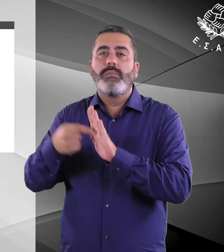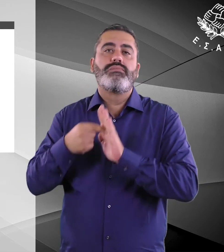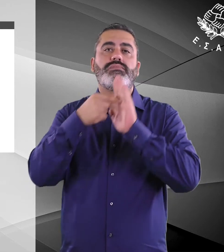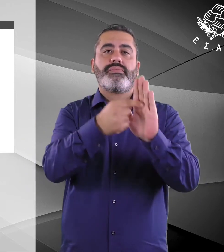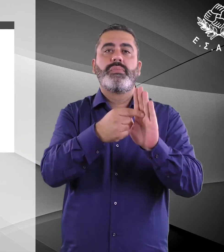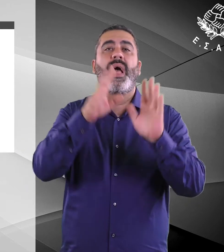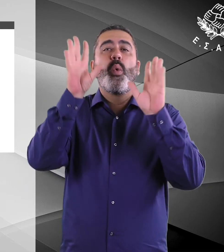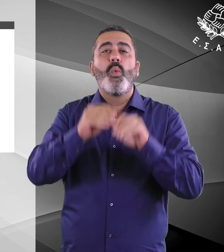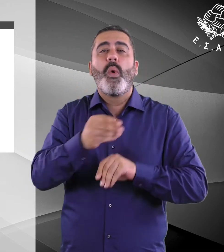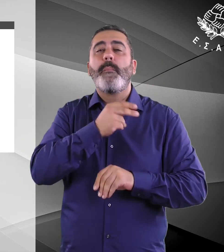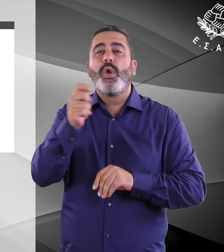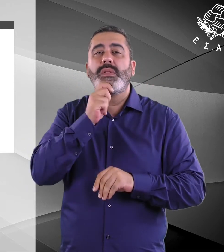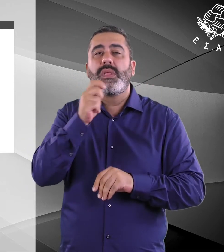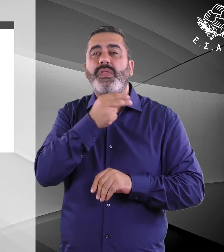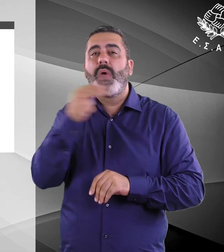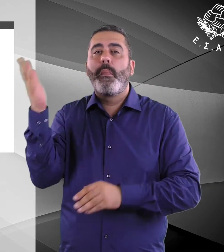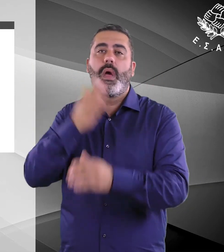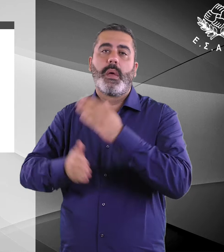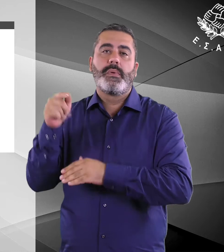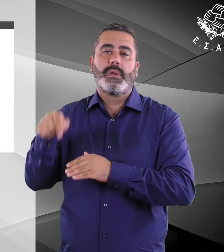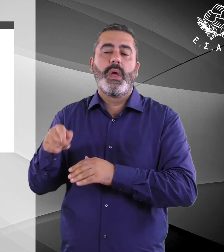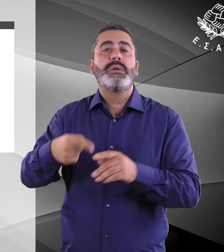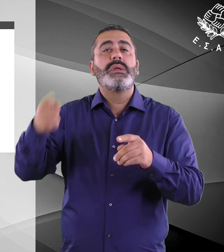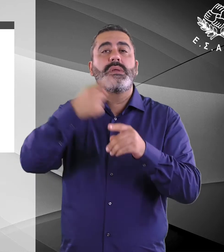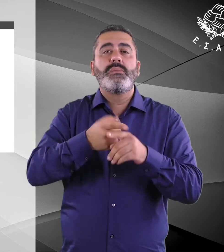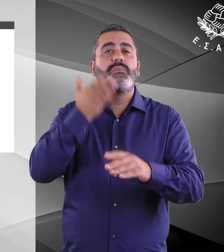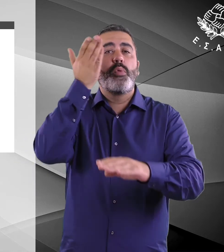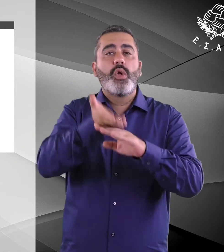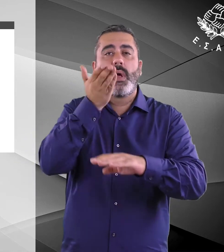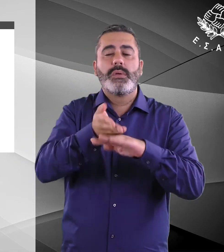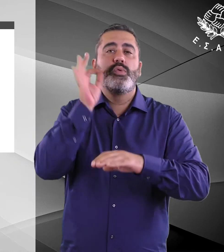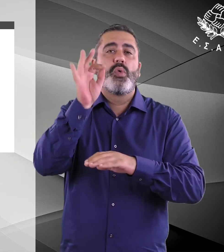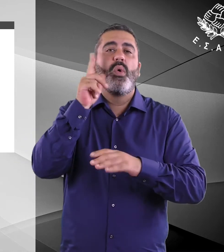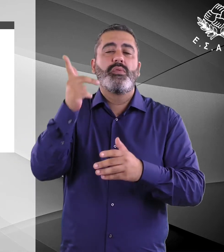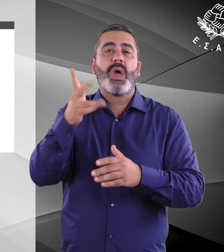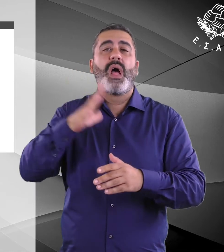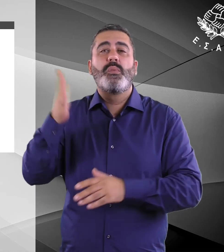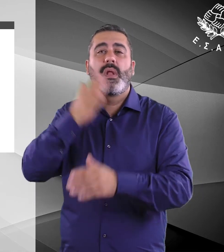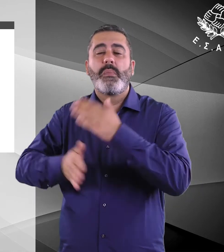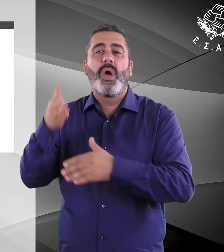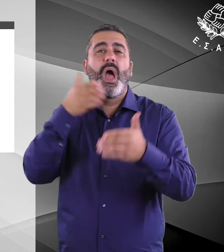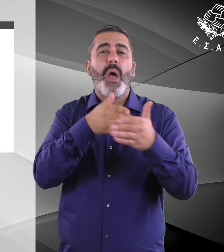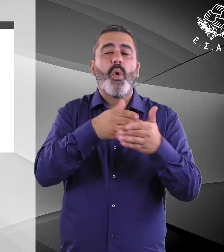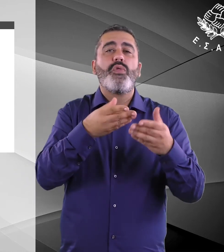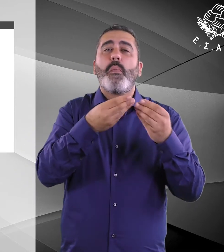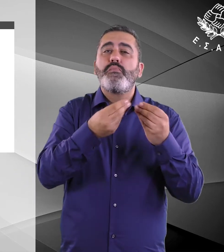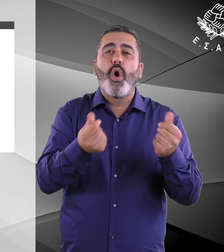πολιτικών για την αναπηρία και τη διατύπωση συστάσεων για την άρση των εμποδίων που αντιμετωπίζουν τα άτομα με αναπηρία και χρόνιες